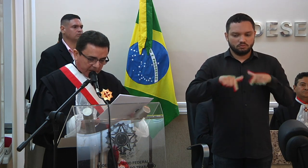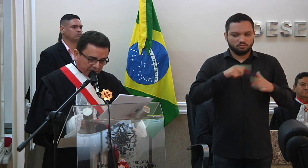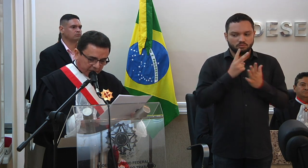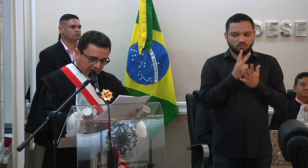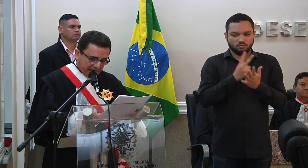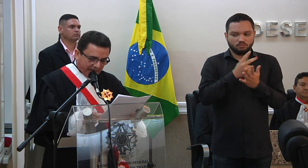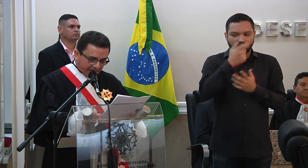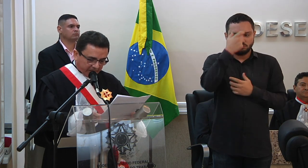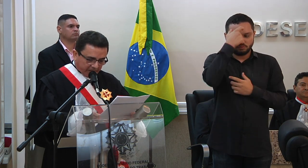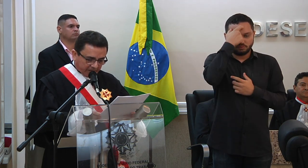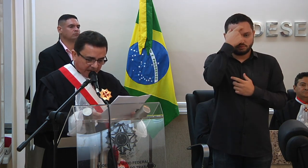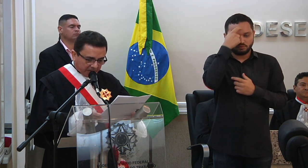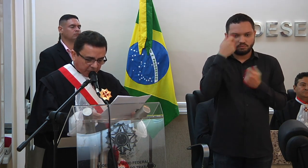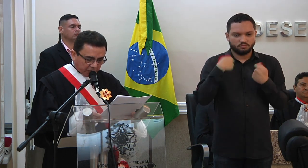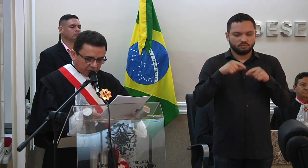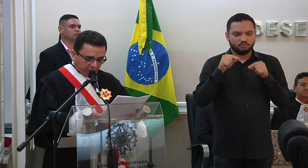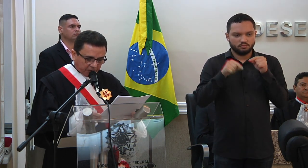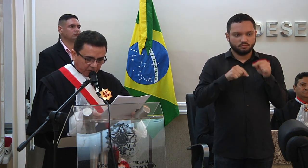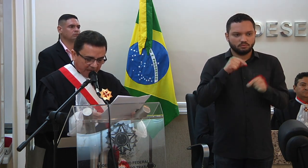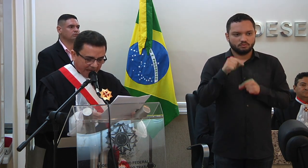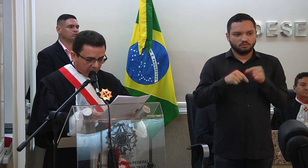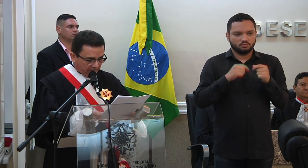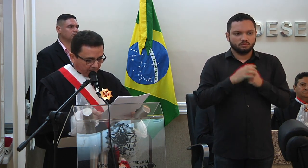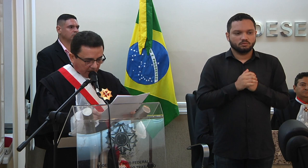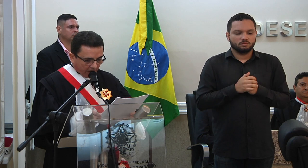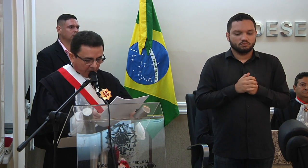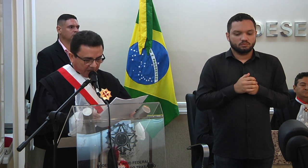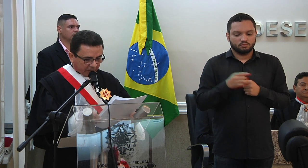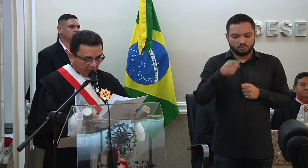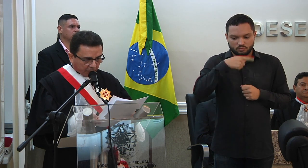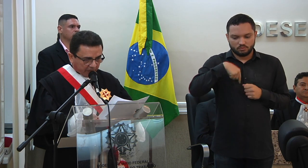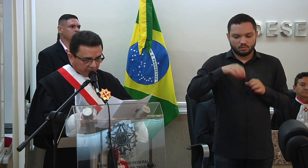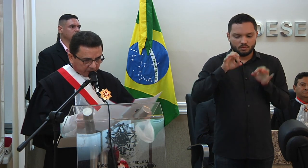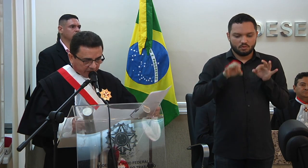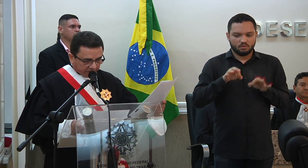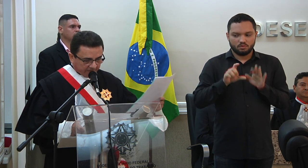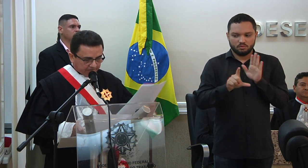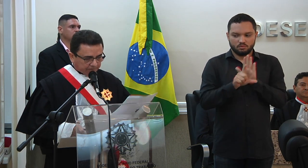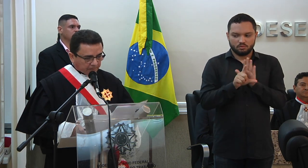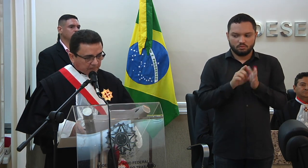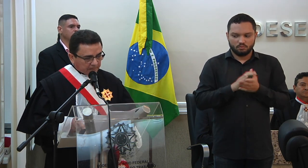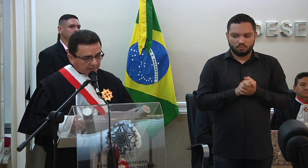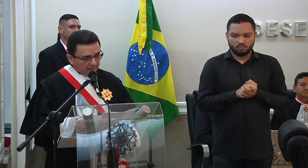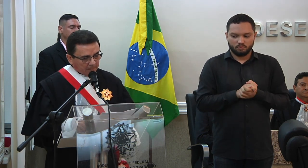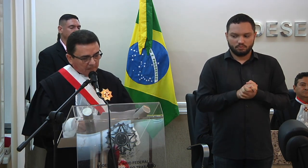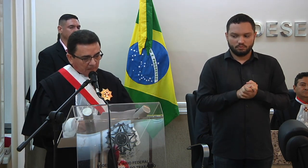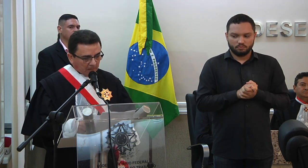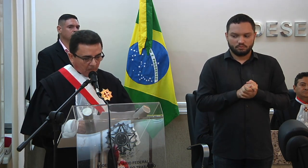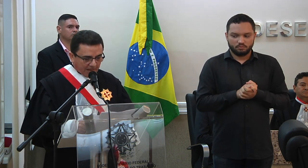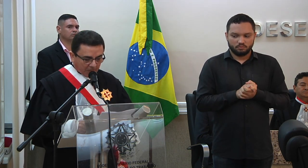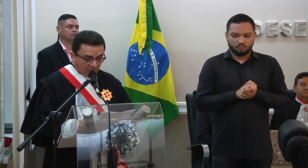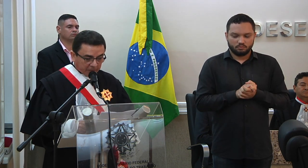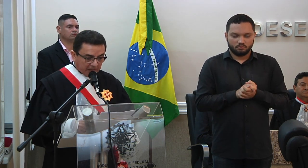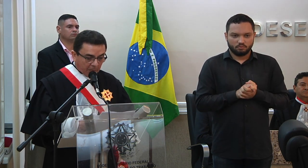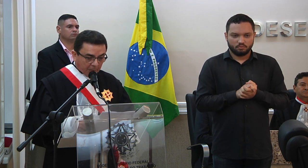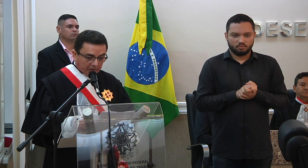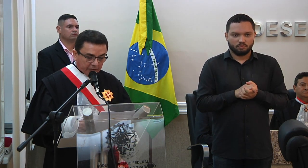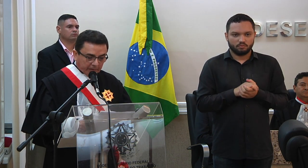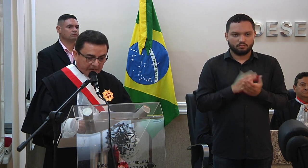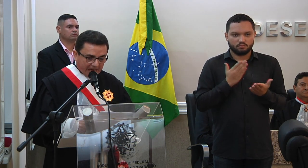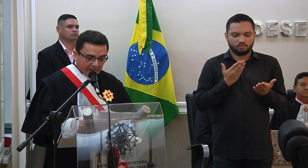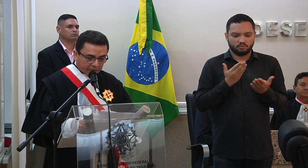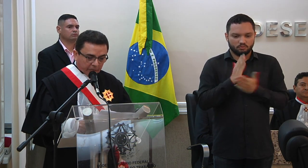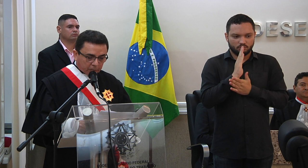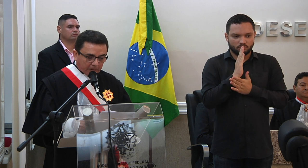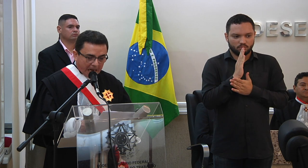tendo sempre em mente a necessidade do juridicionado e o princípio de justiça. com a promoção